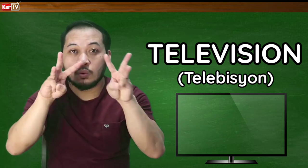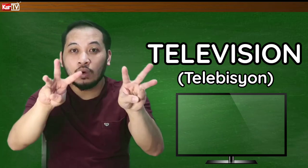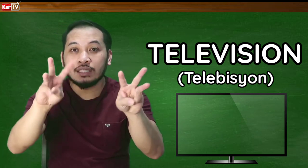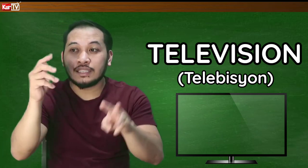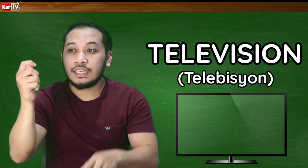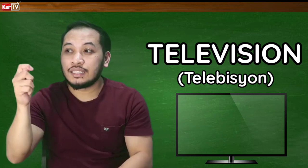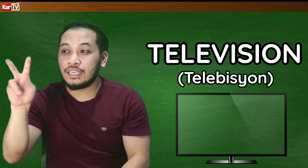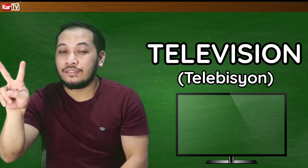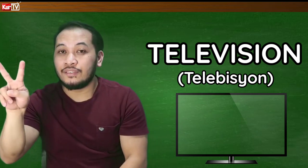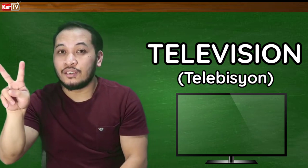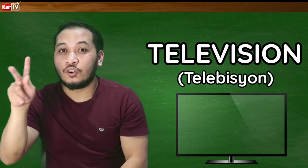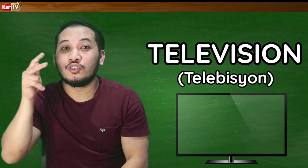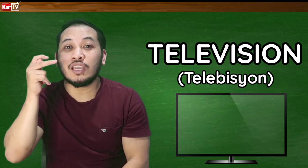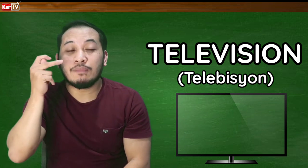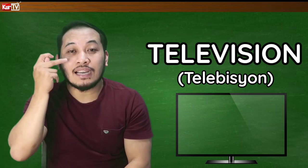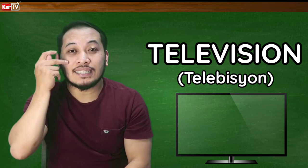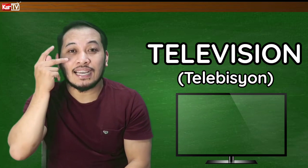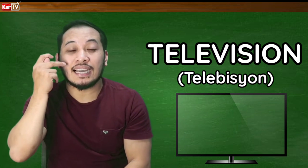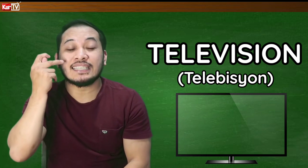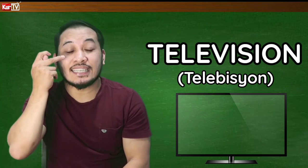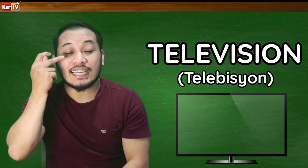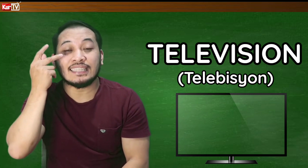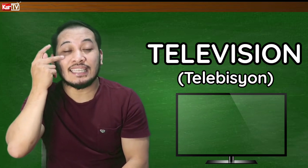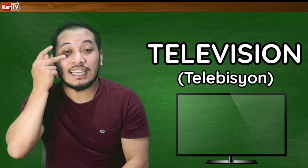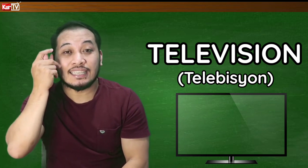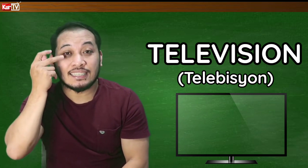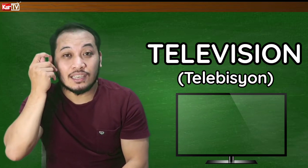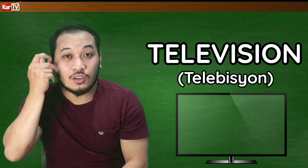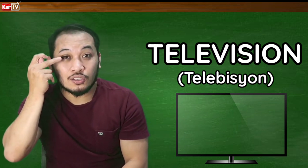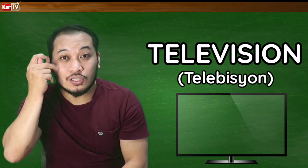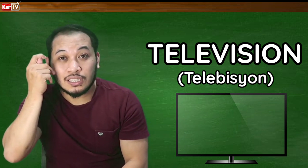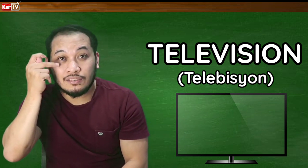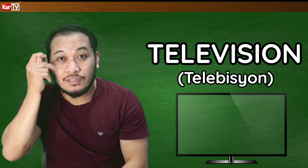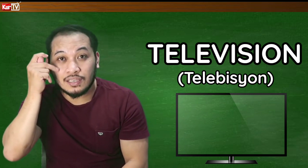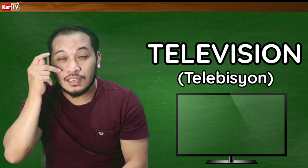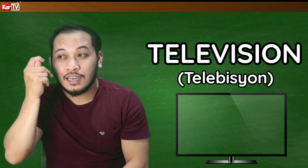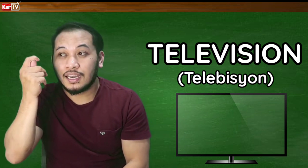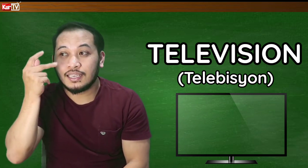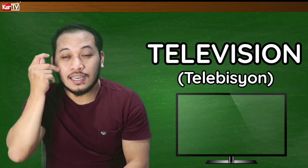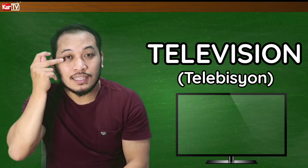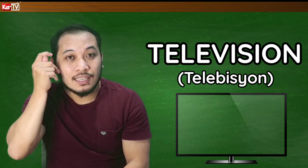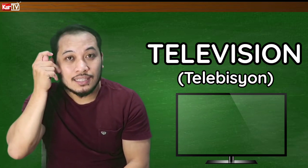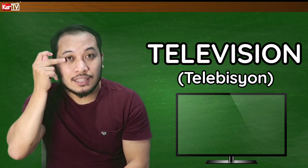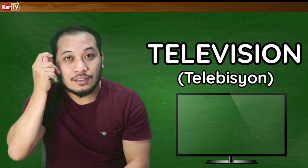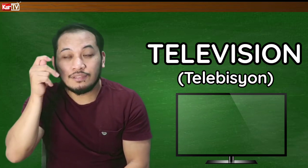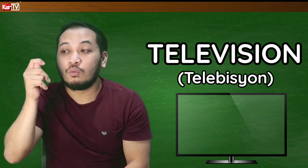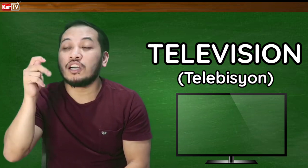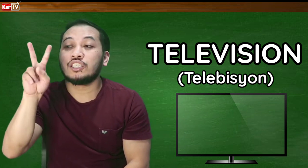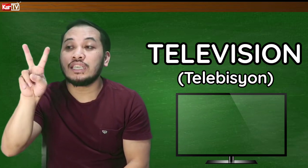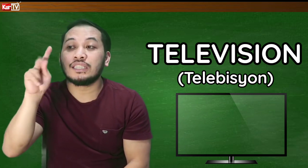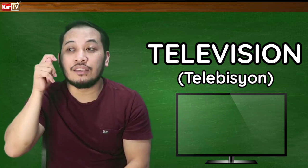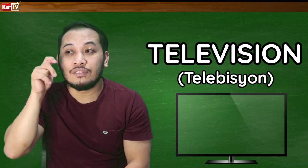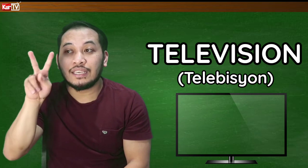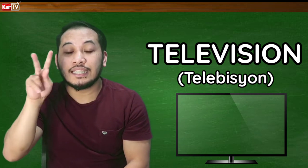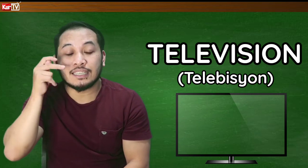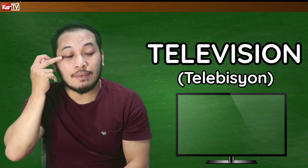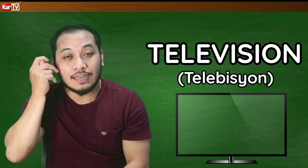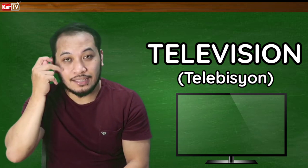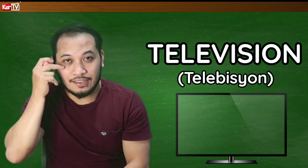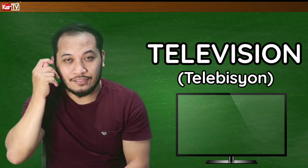watching TV. O yung iba kasi nga, ang sinasign din nila is ganon. TV. Ayan. TV. Watching TV yan sa mga dev.